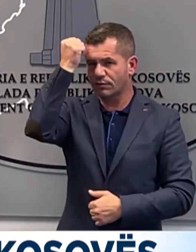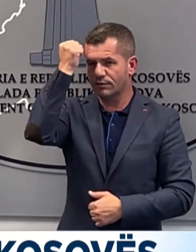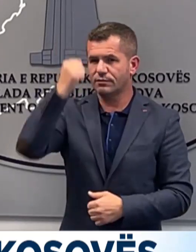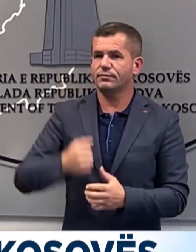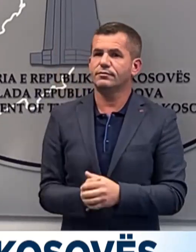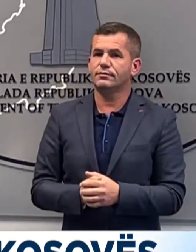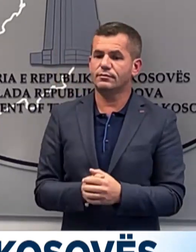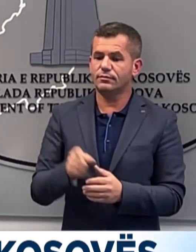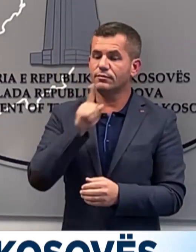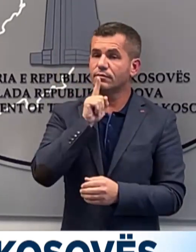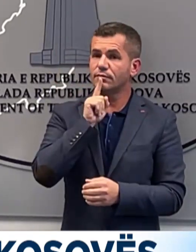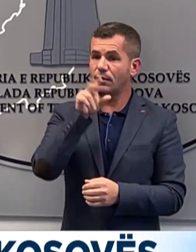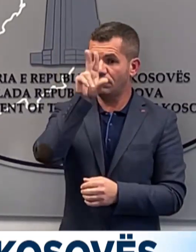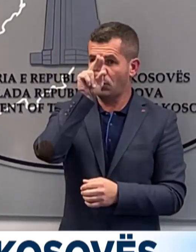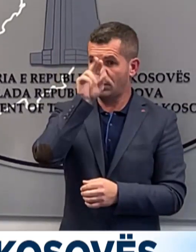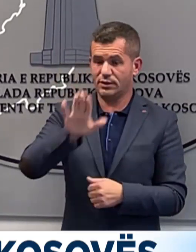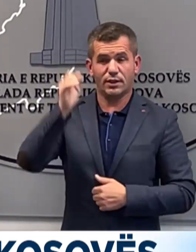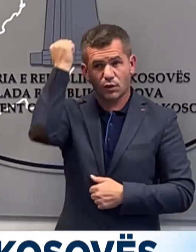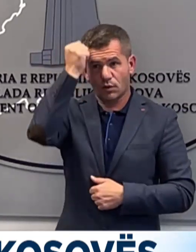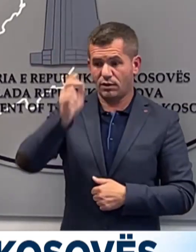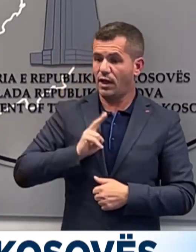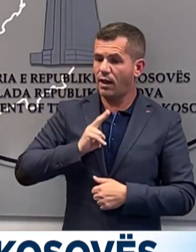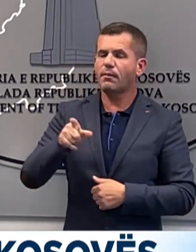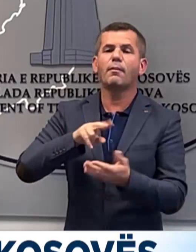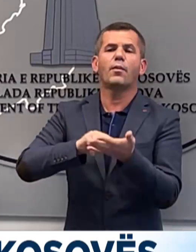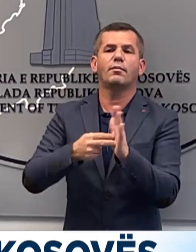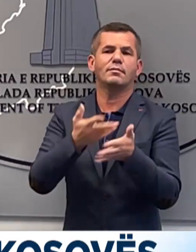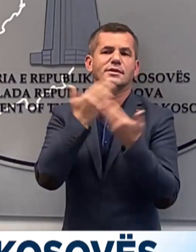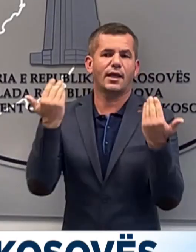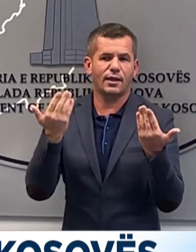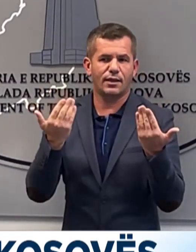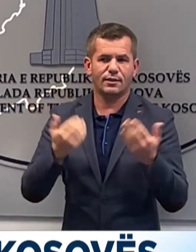Pra, aty ku ka policitë të Kosovës, nuk ka incidente.